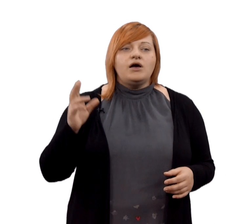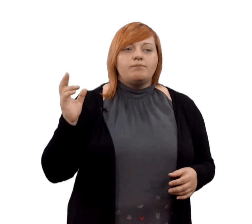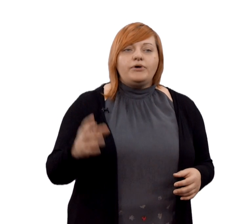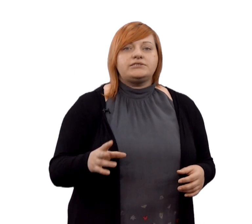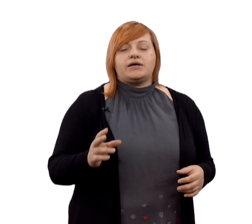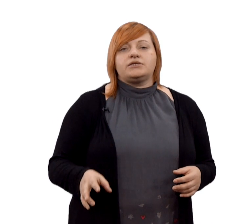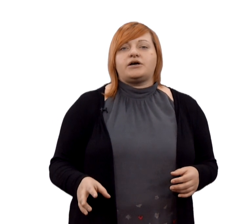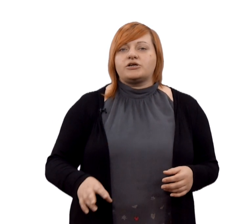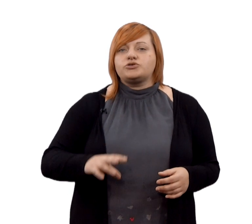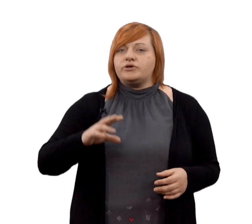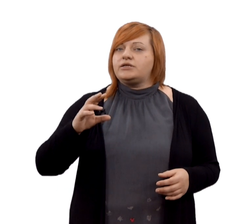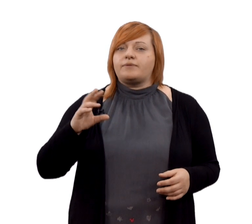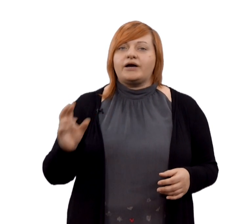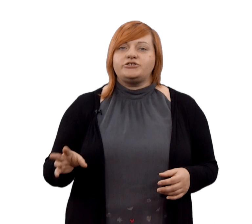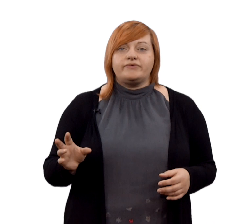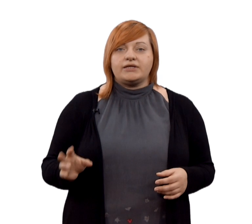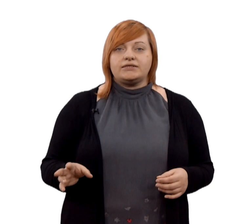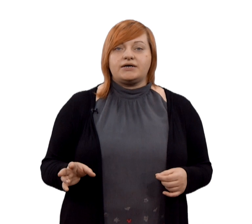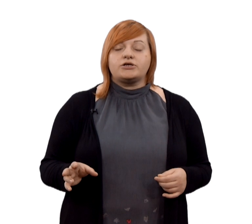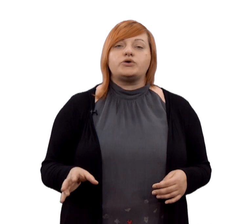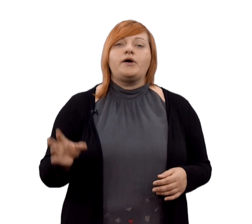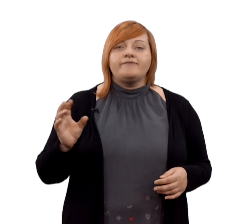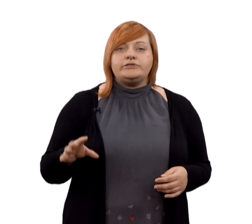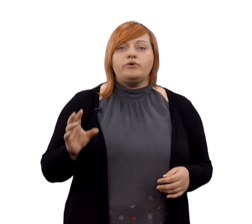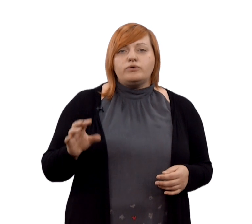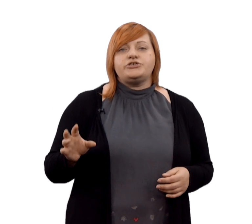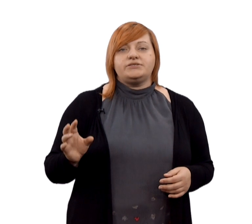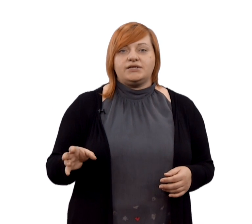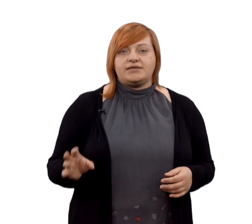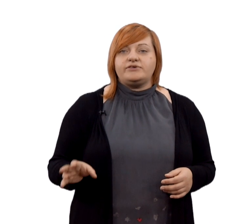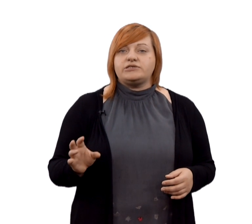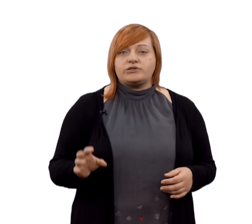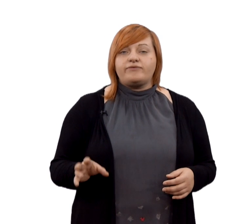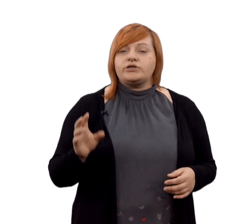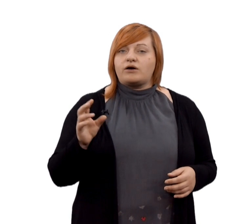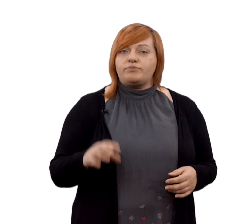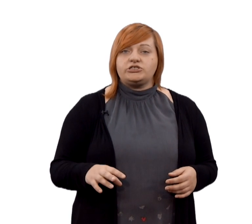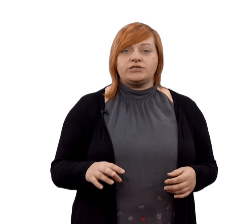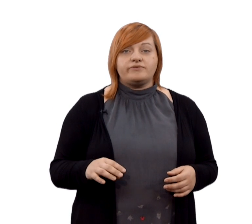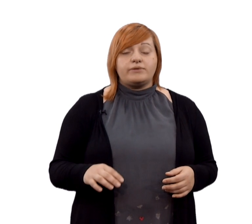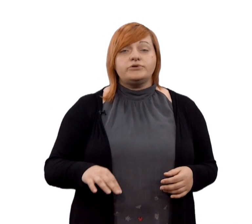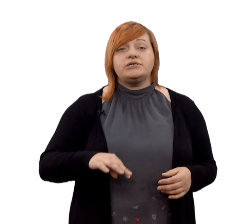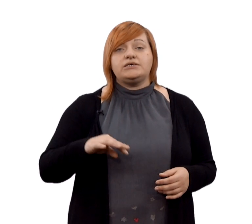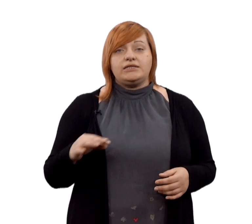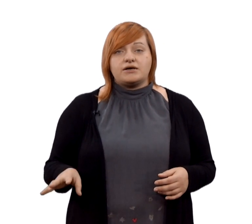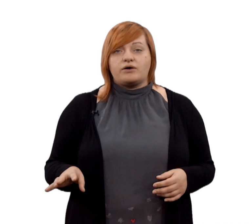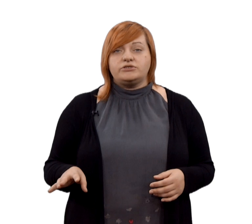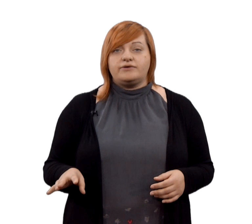быстро это хорошо или качественно это хорошо. Все очень сильно зависит от того, на какой площадке вы работаете и для какой целевой